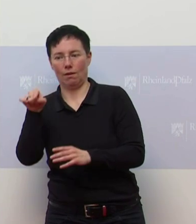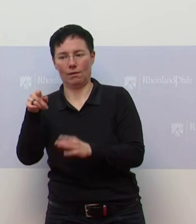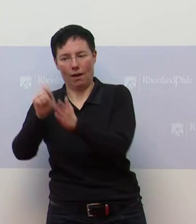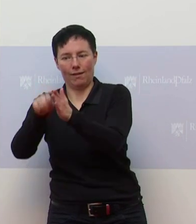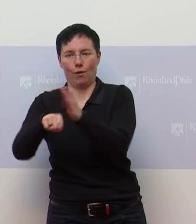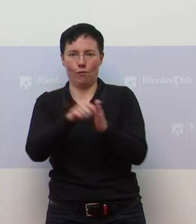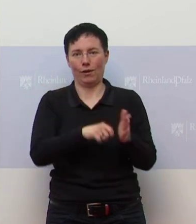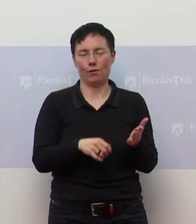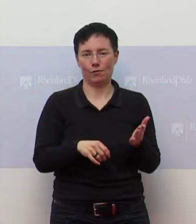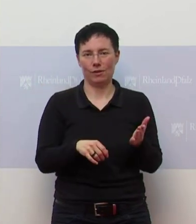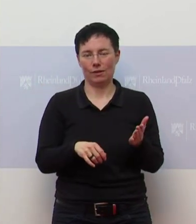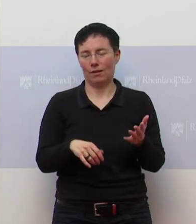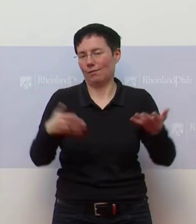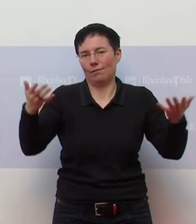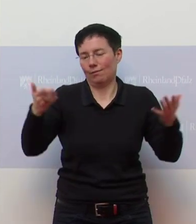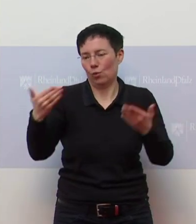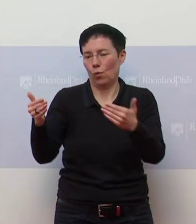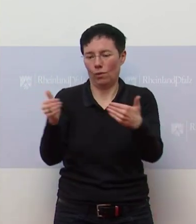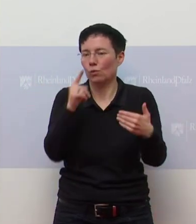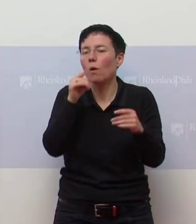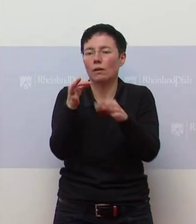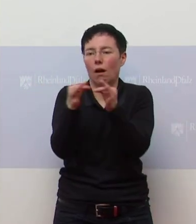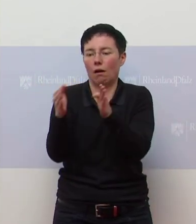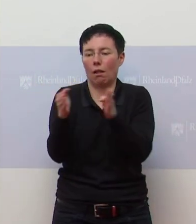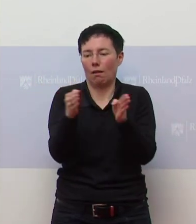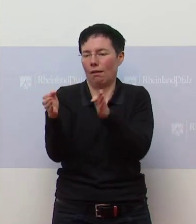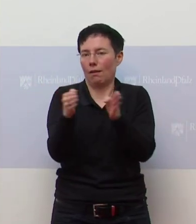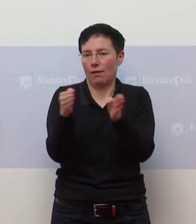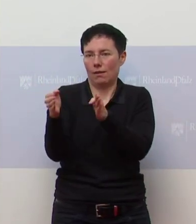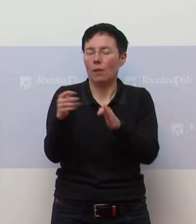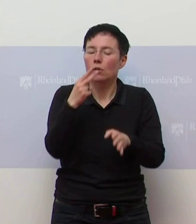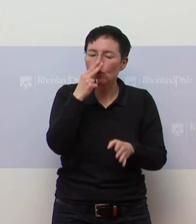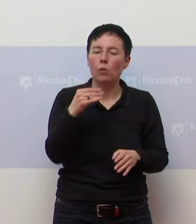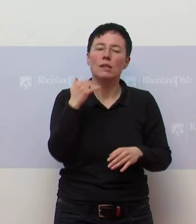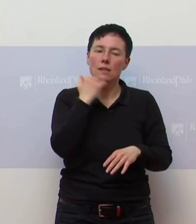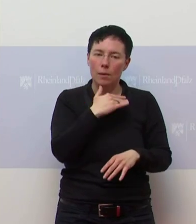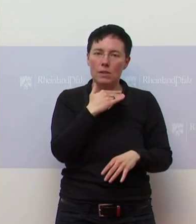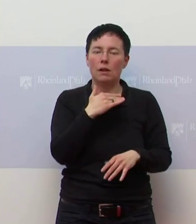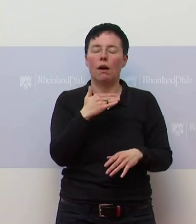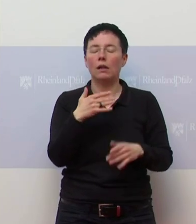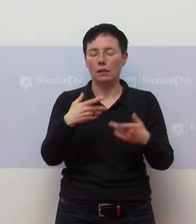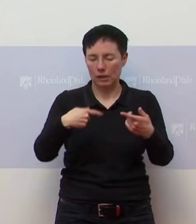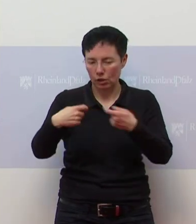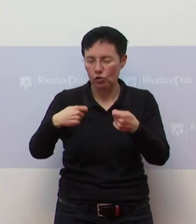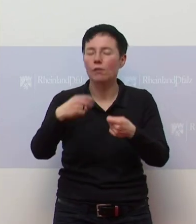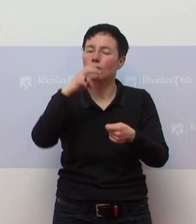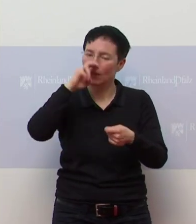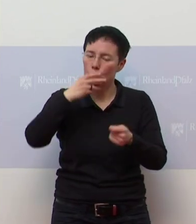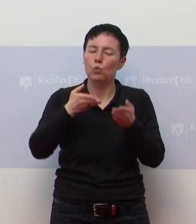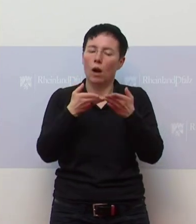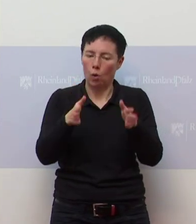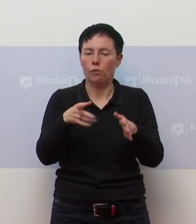eher gut, dass man am Ende dann noch gesagt hat, die gucken jetzt einfach mal den Samstag, die Lebensmittelläden offen zum Halten oder